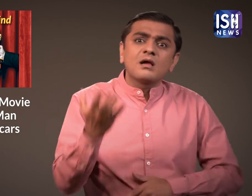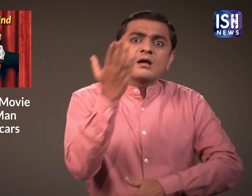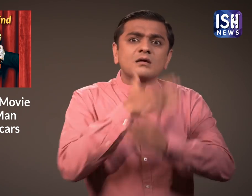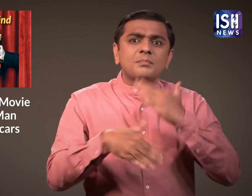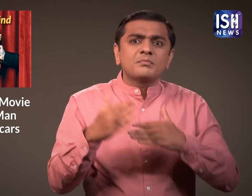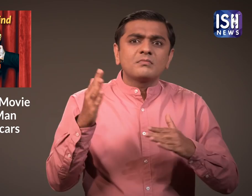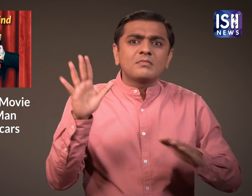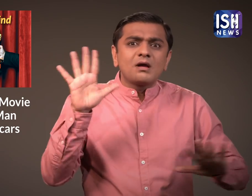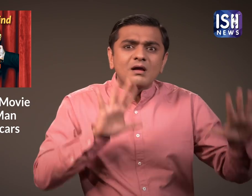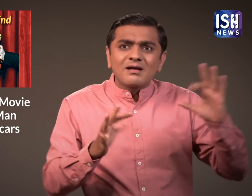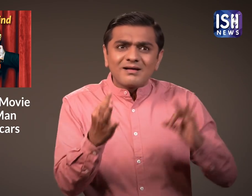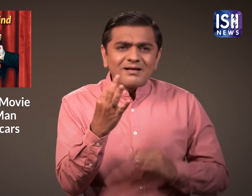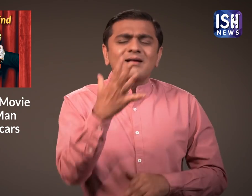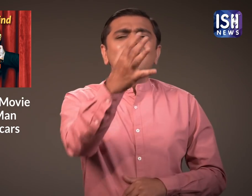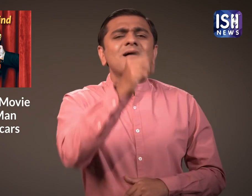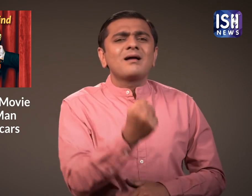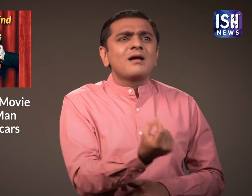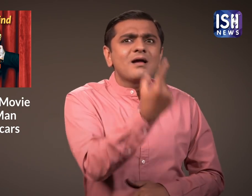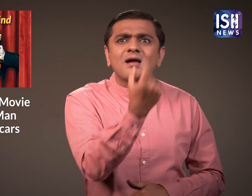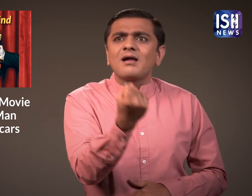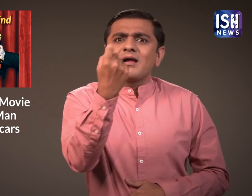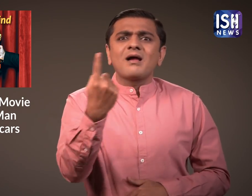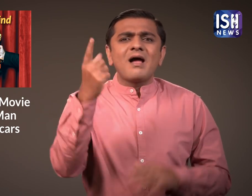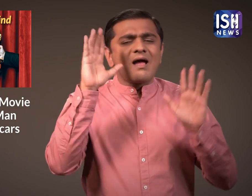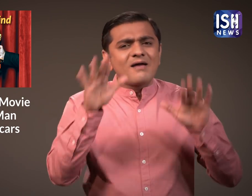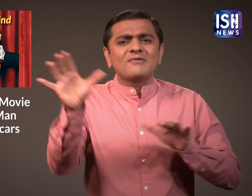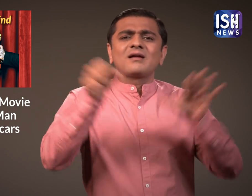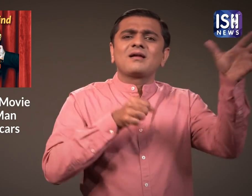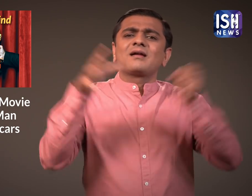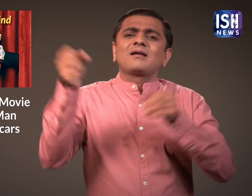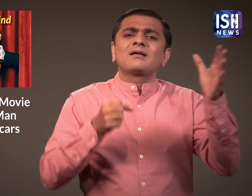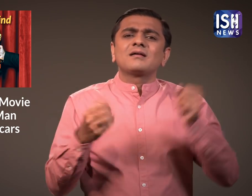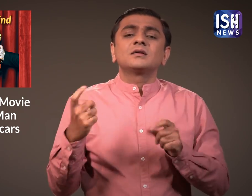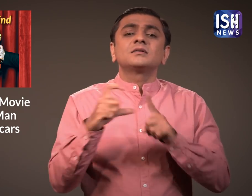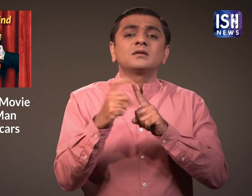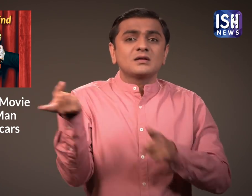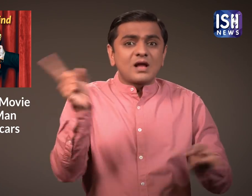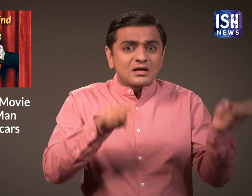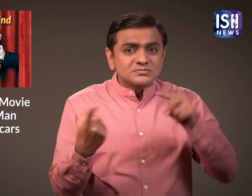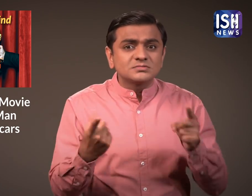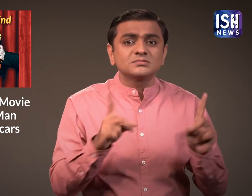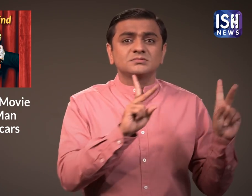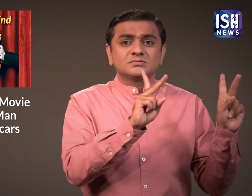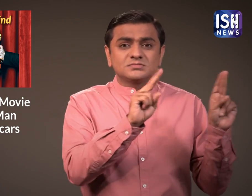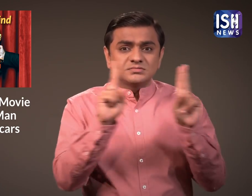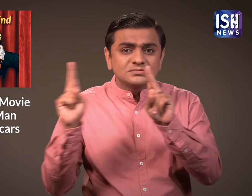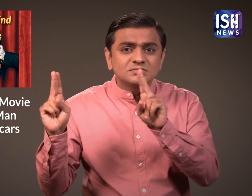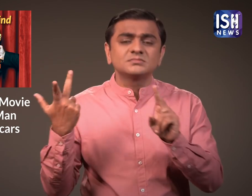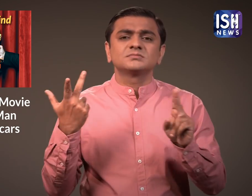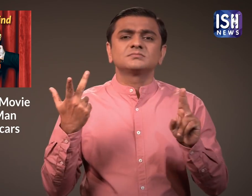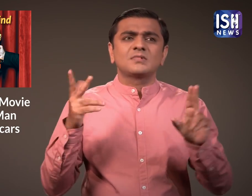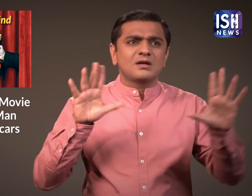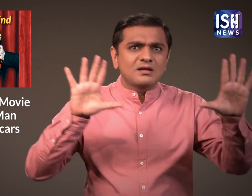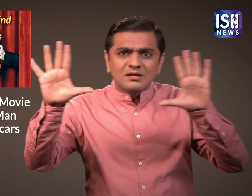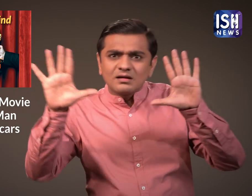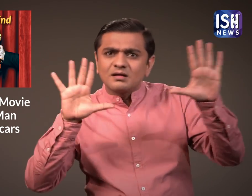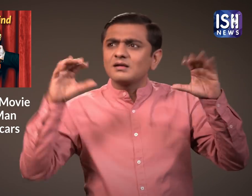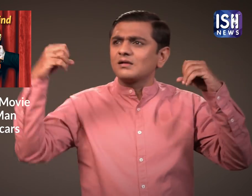चाहिए। ऐसे कई प्रतिबाशाली निर्देशक, संपादक, Light